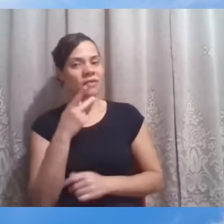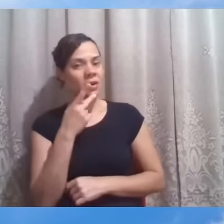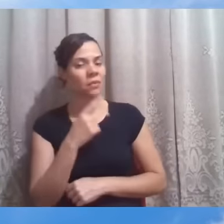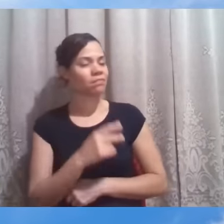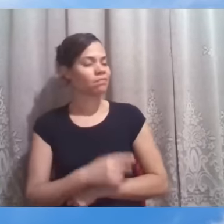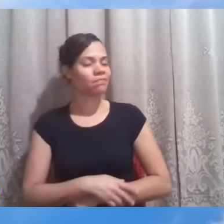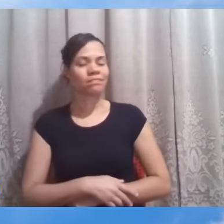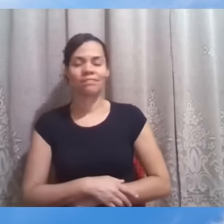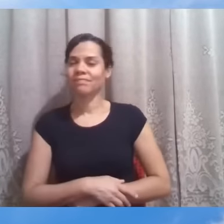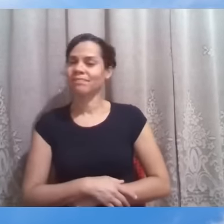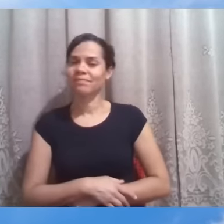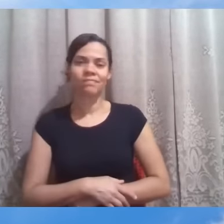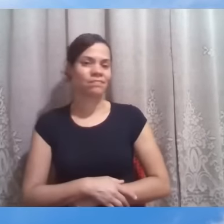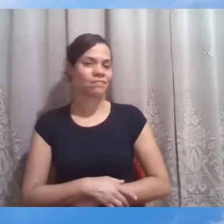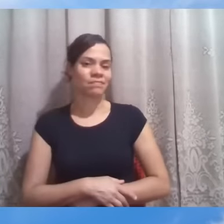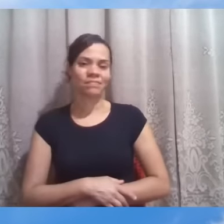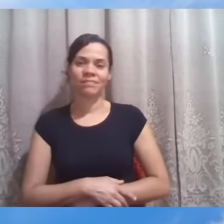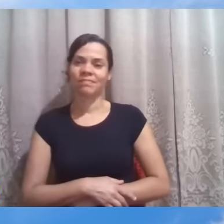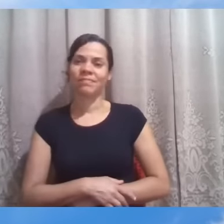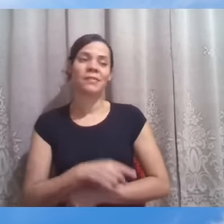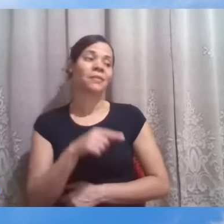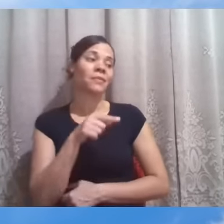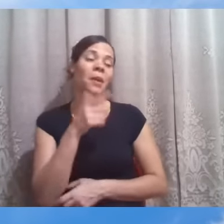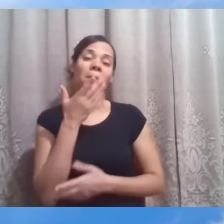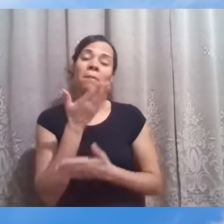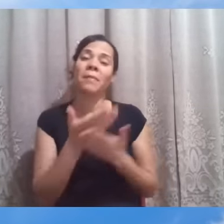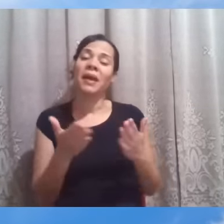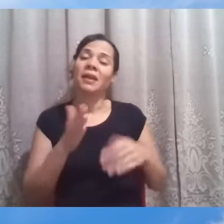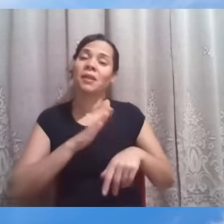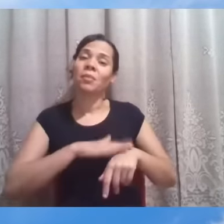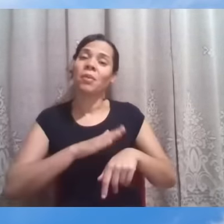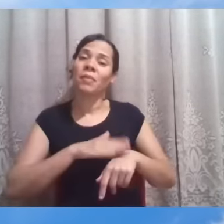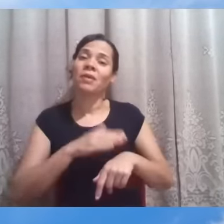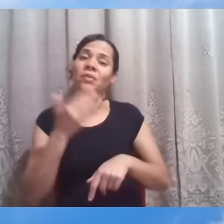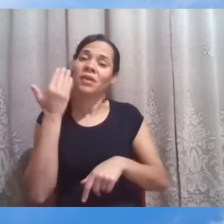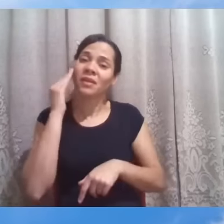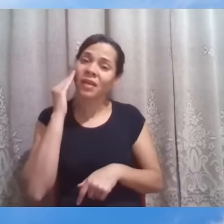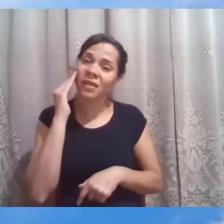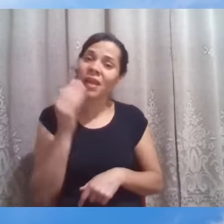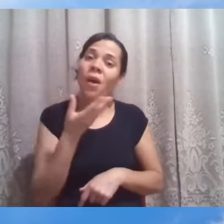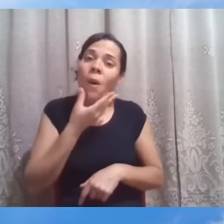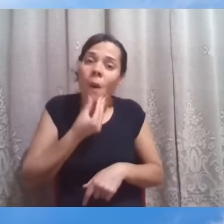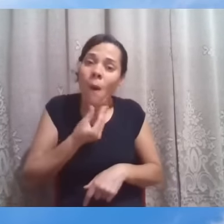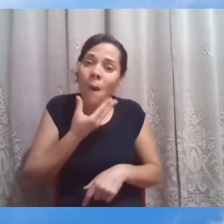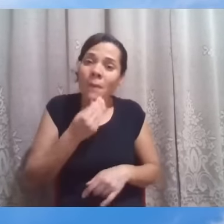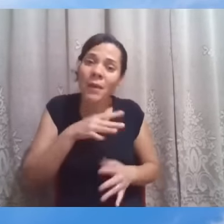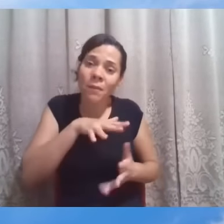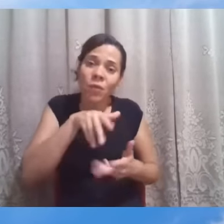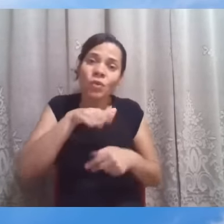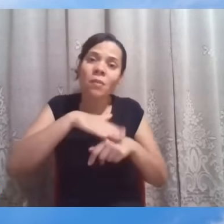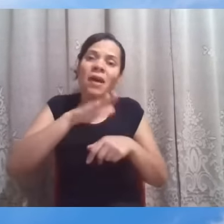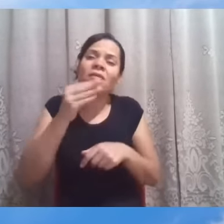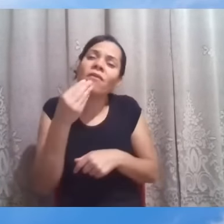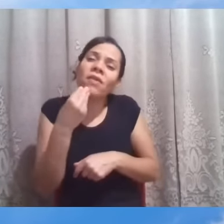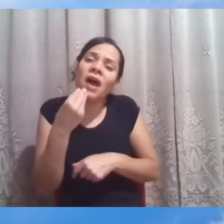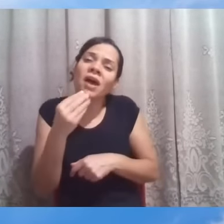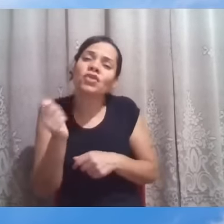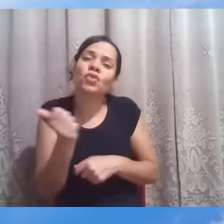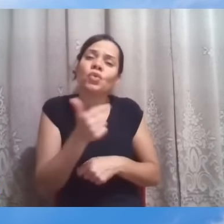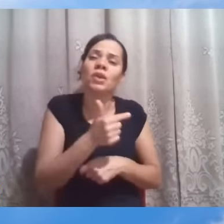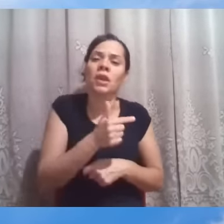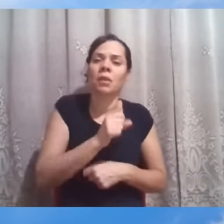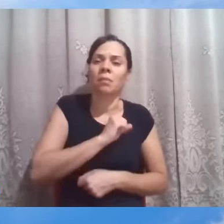Não tardará o momento em que se há de descobrir que o homem no mundo é mais frágil do que perverso e que os sãos não precisam de médico,